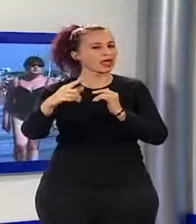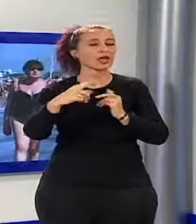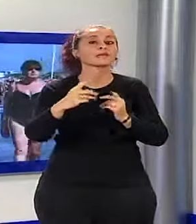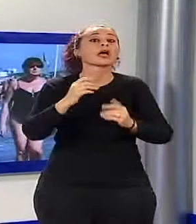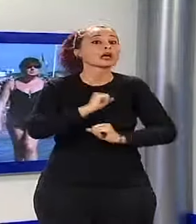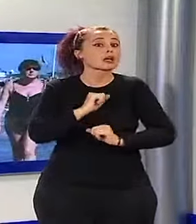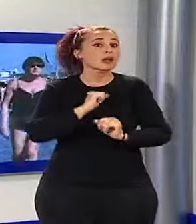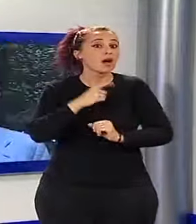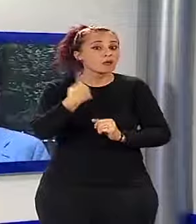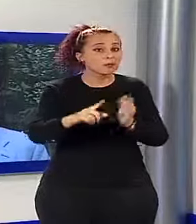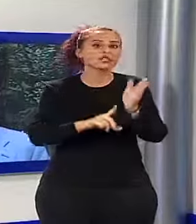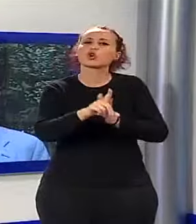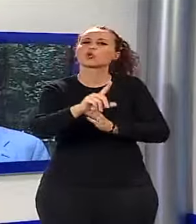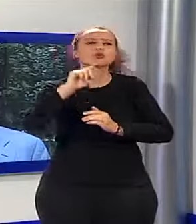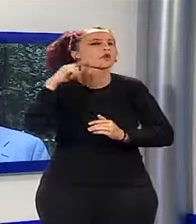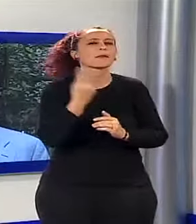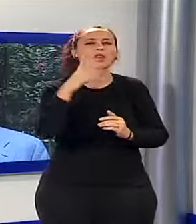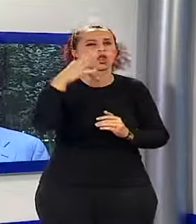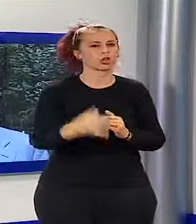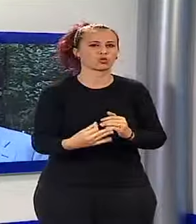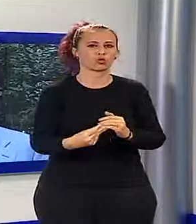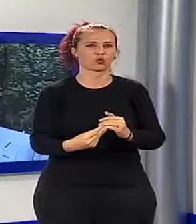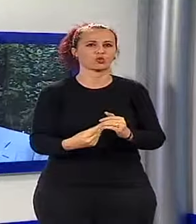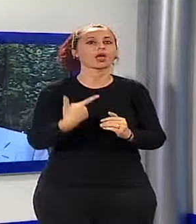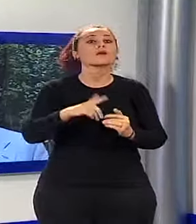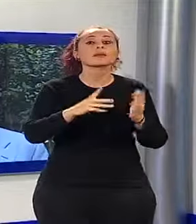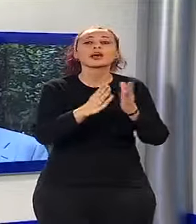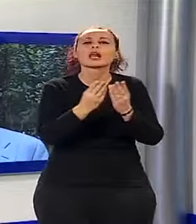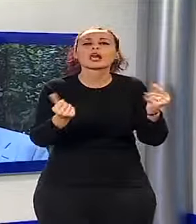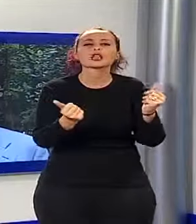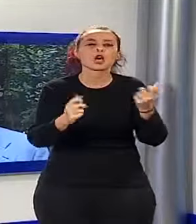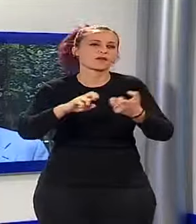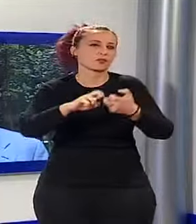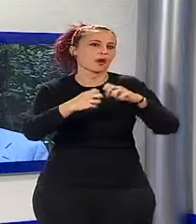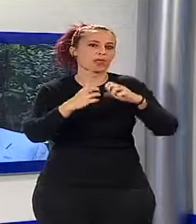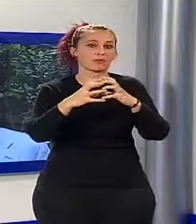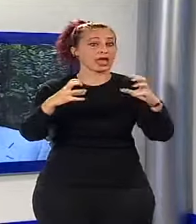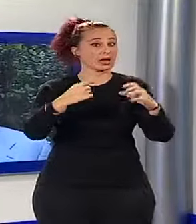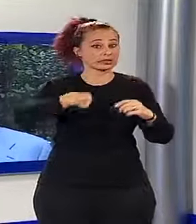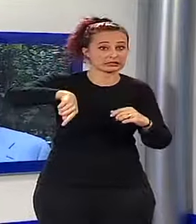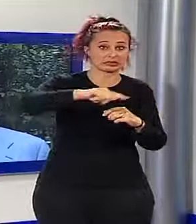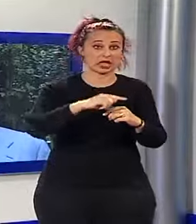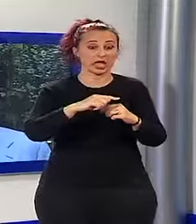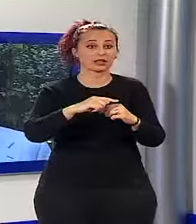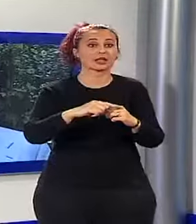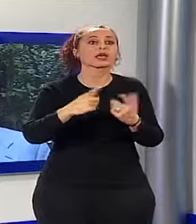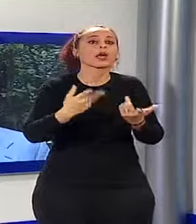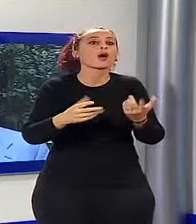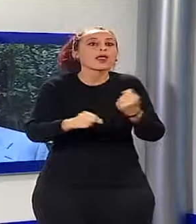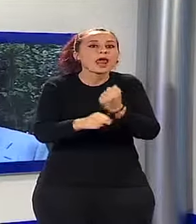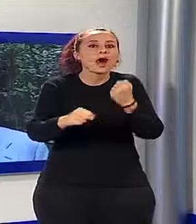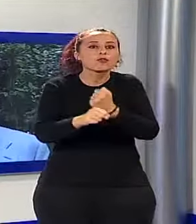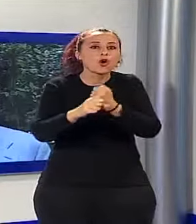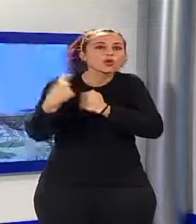Noi crediamo che questa sia la soluzione definitiva che possa risolvere il problema delle nostre aziende e quello su cui ci siamo basati con un lavoro